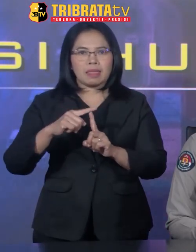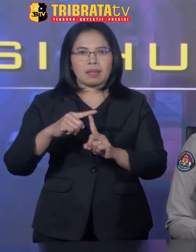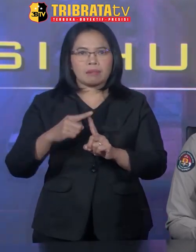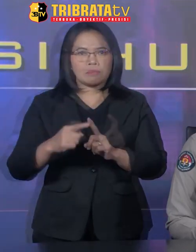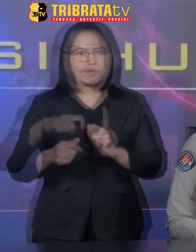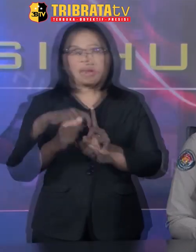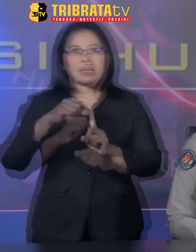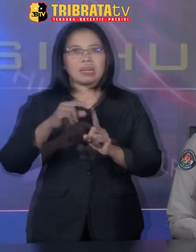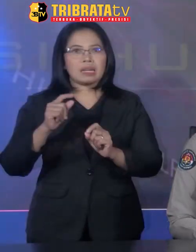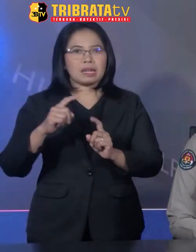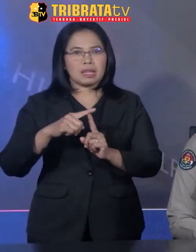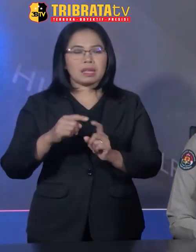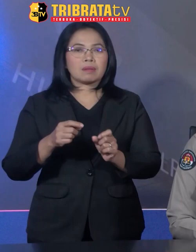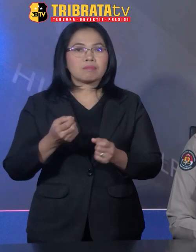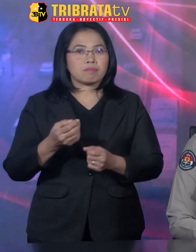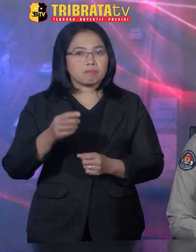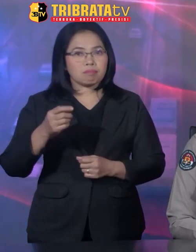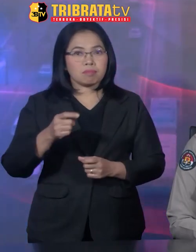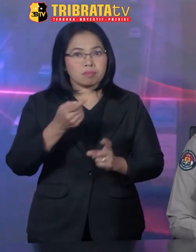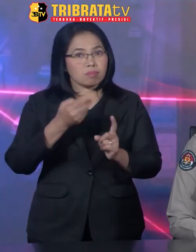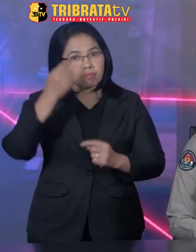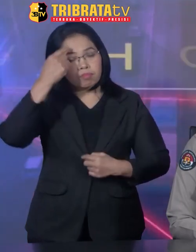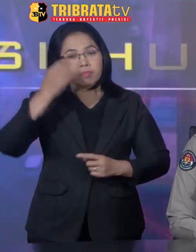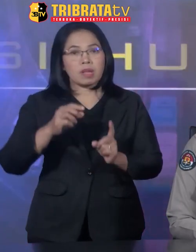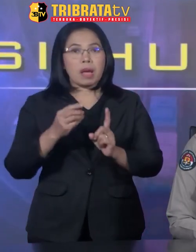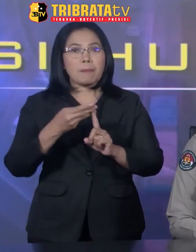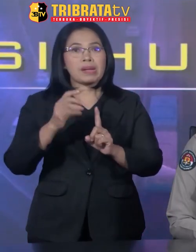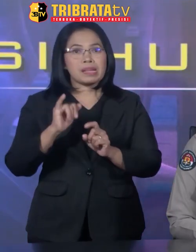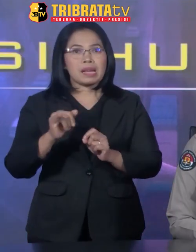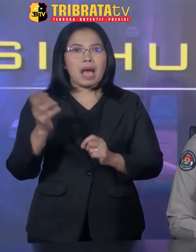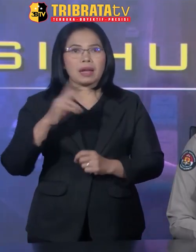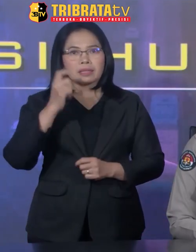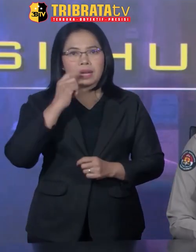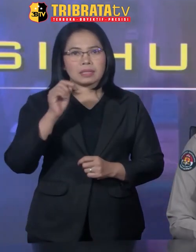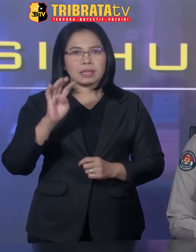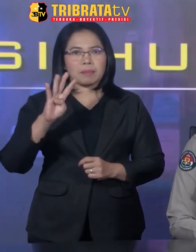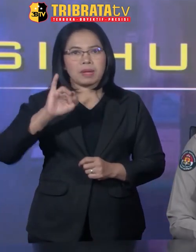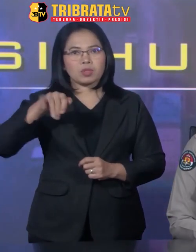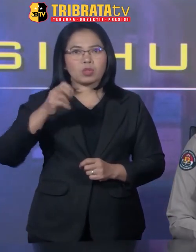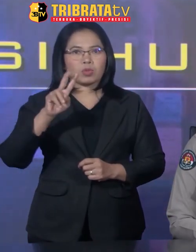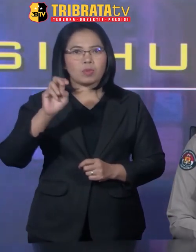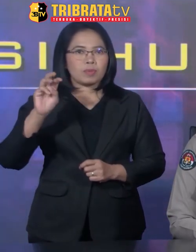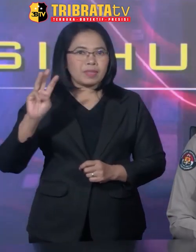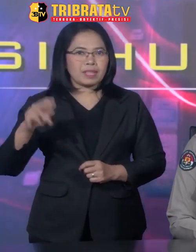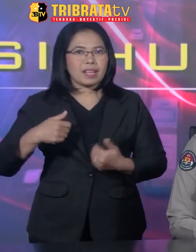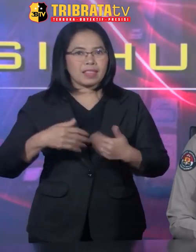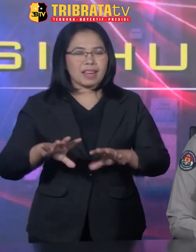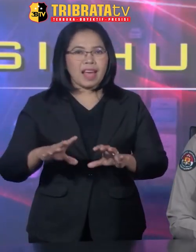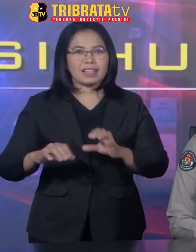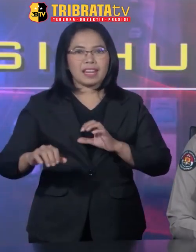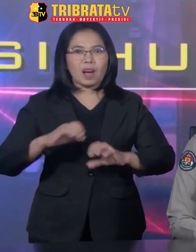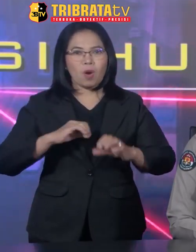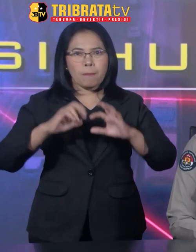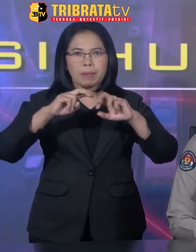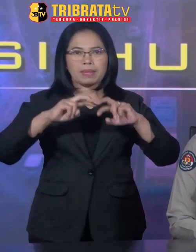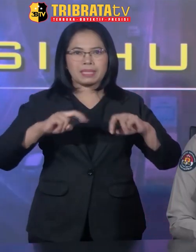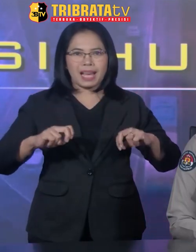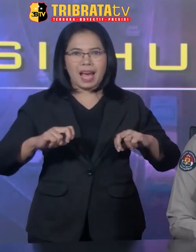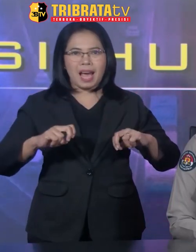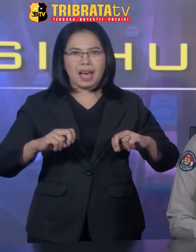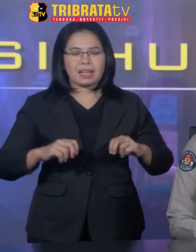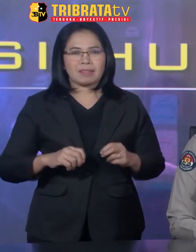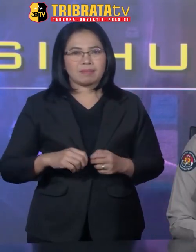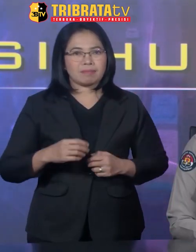Saudara BY bahwa pada hari Selasa 4 Juli 2023 telah dilakukan pemeriksaan